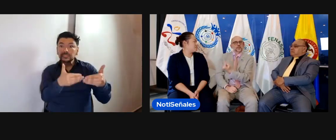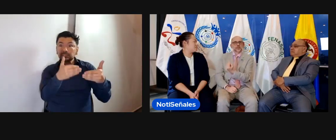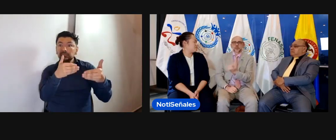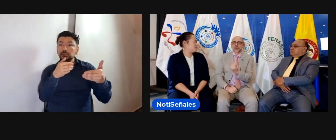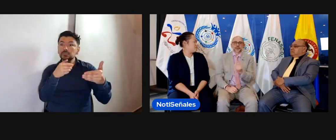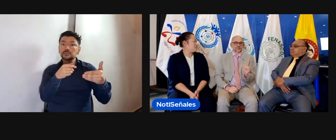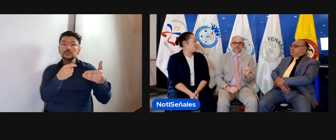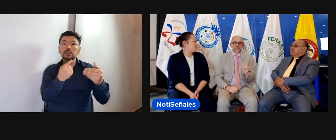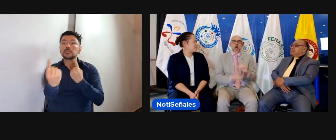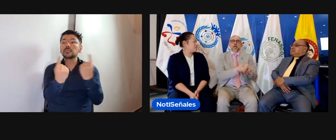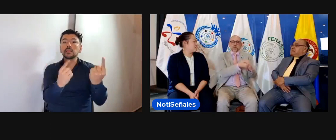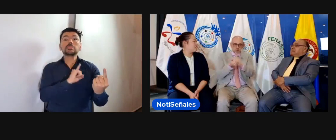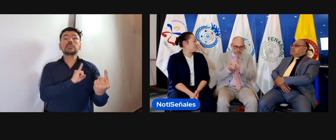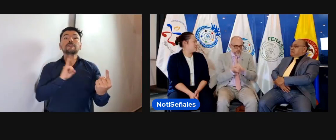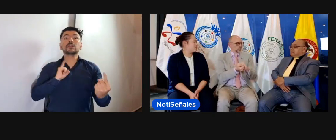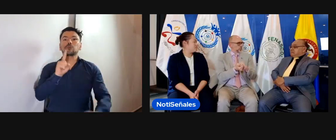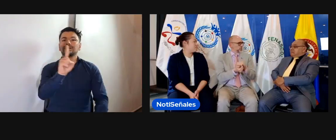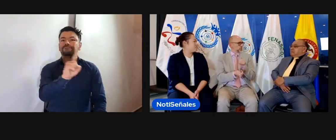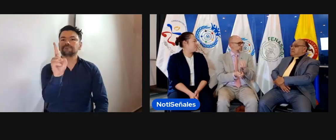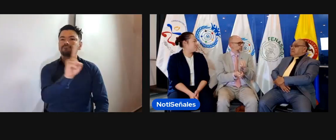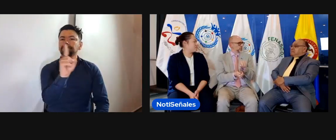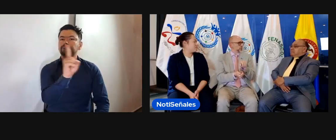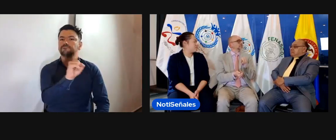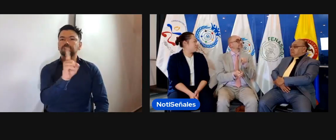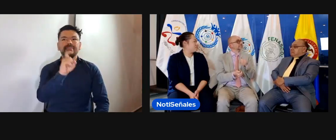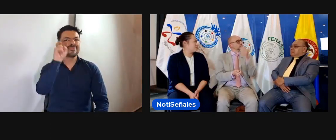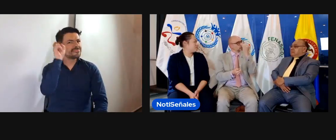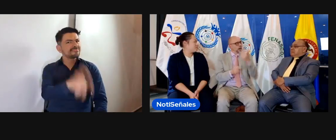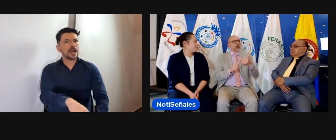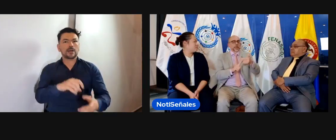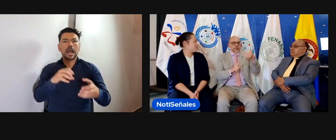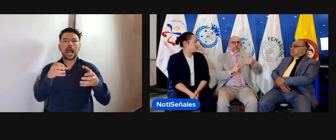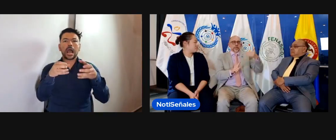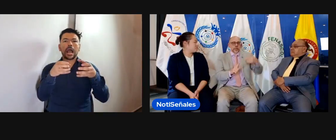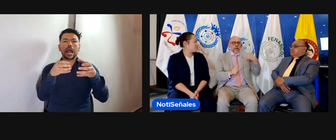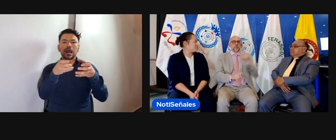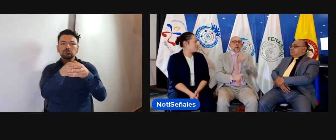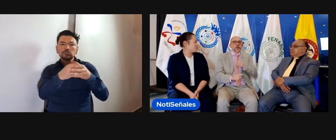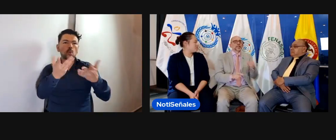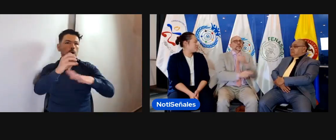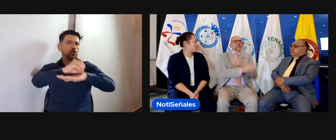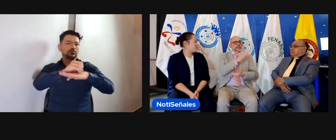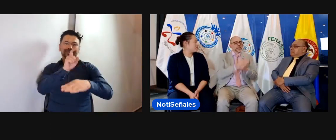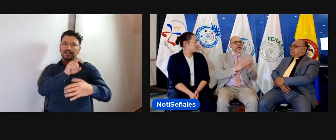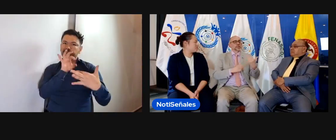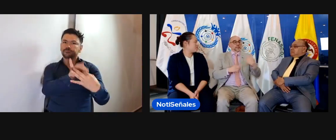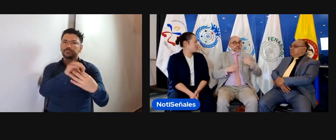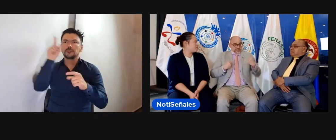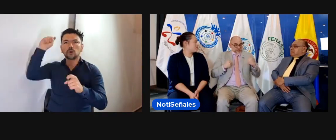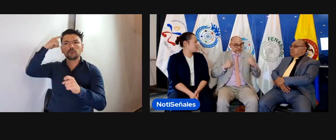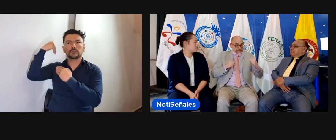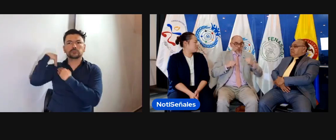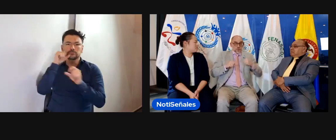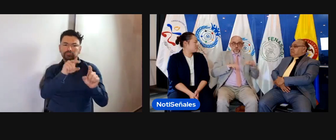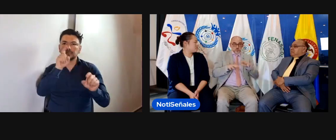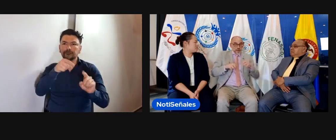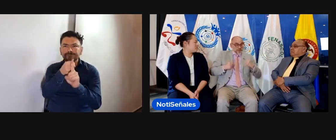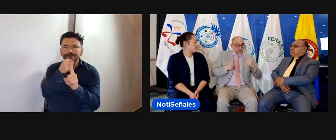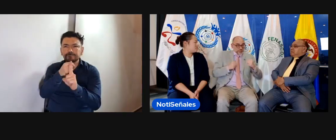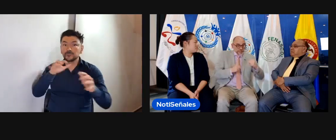a través de las asociaciones o el asociacionismo de las personas con discapacidad. No se da